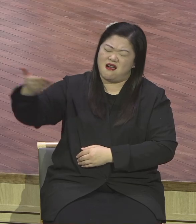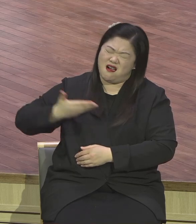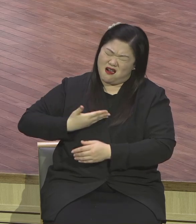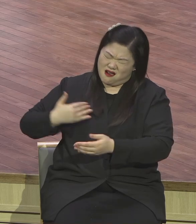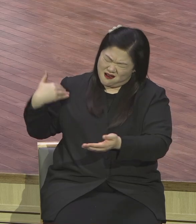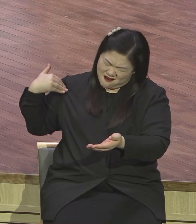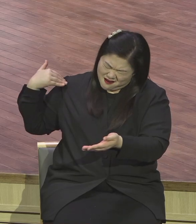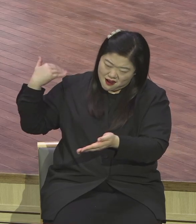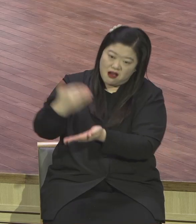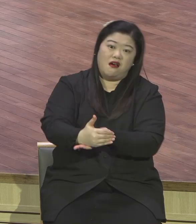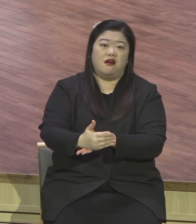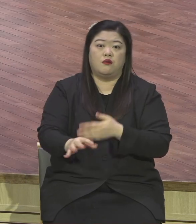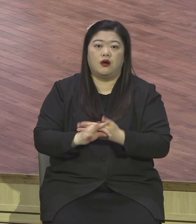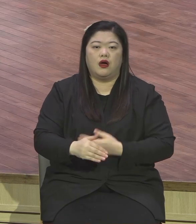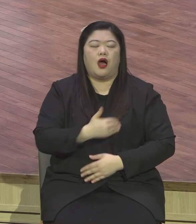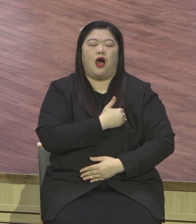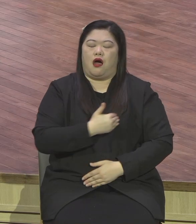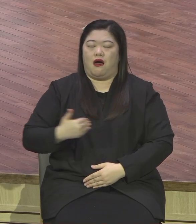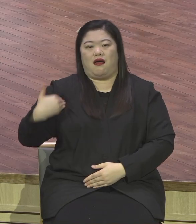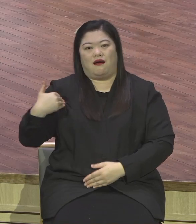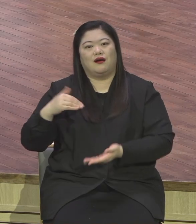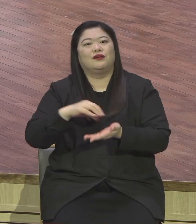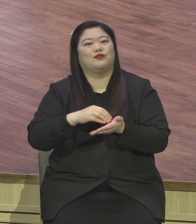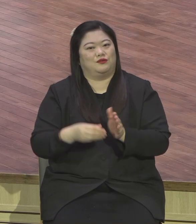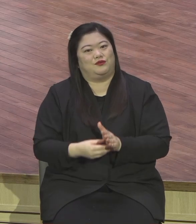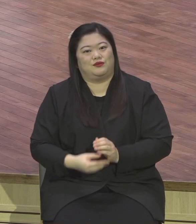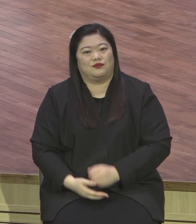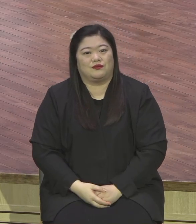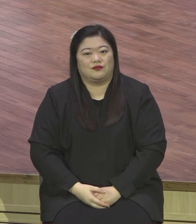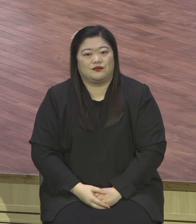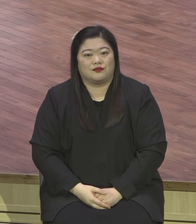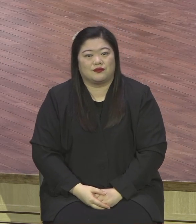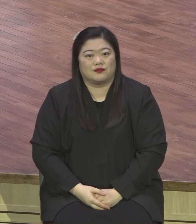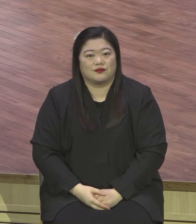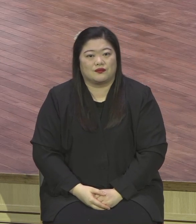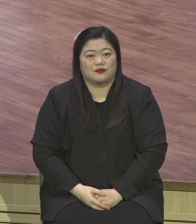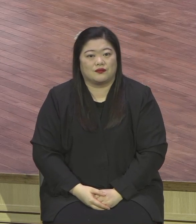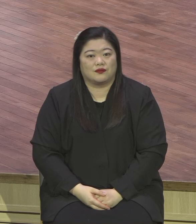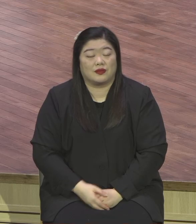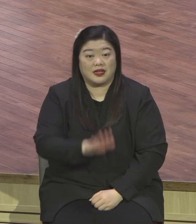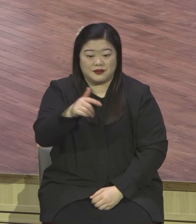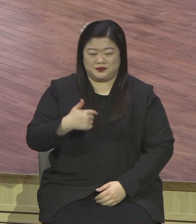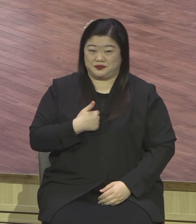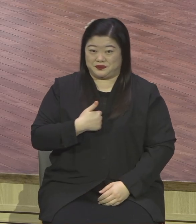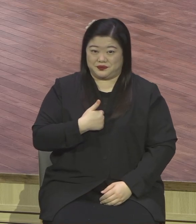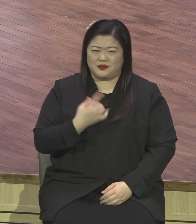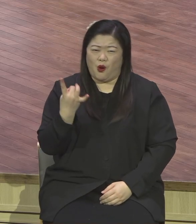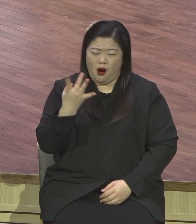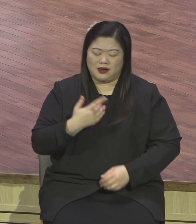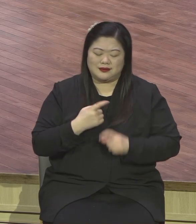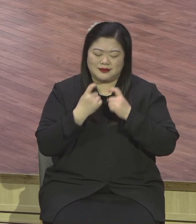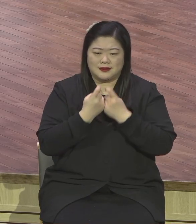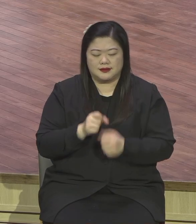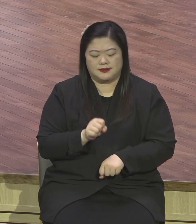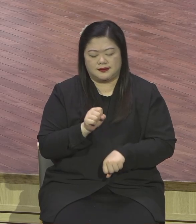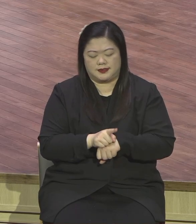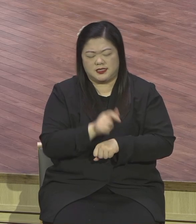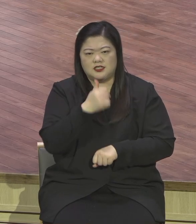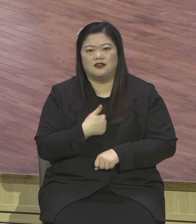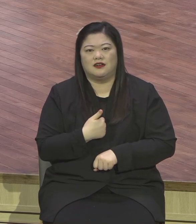그럼 끝난 거 아니에요. 하나님은 내 자도직을 지키고 내 성격을 아시고 그것까지 다 지켜주신다니까요.